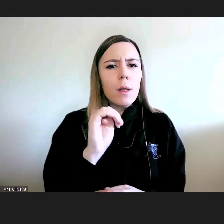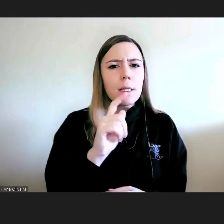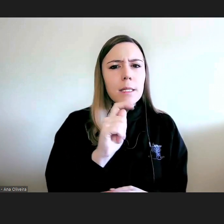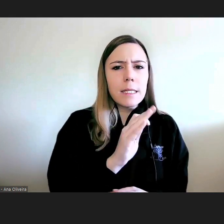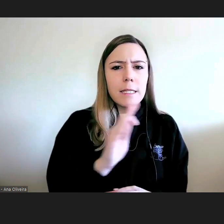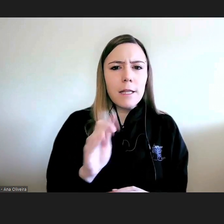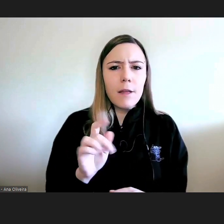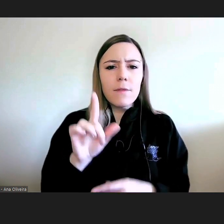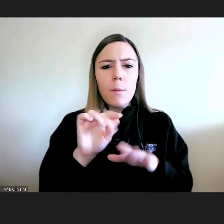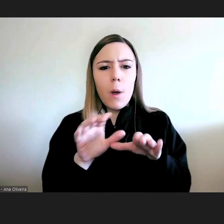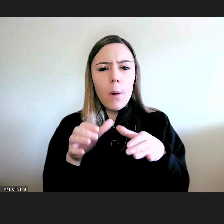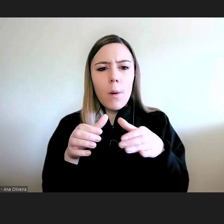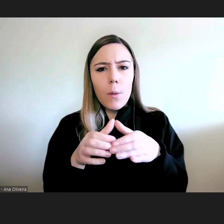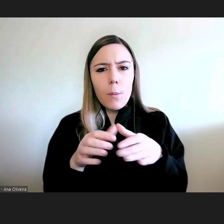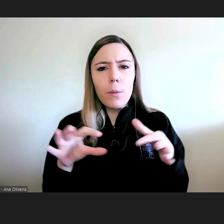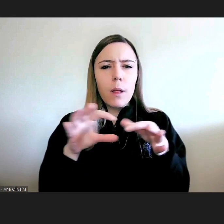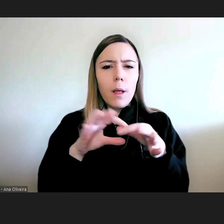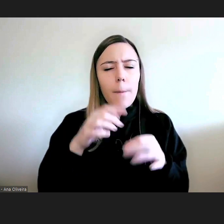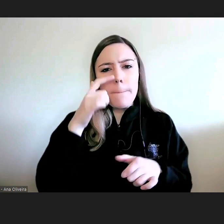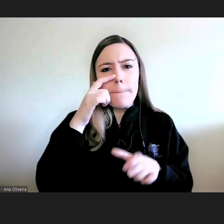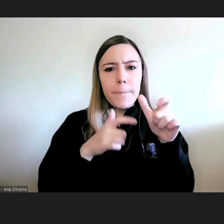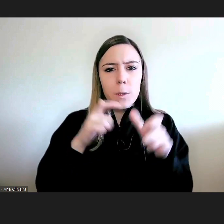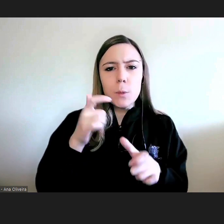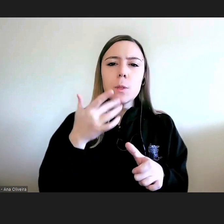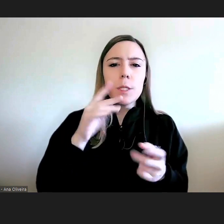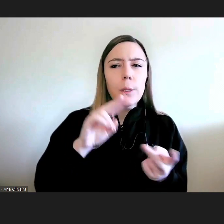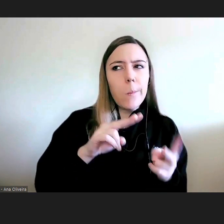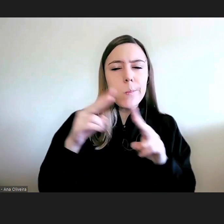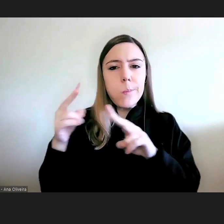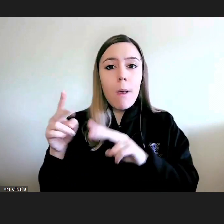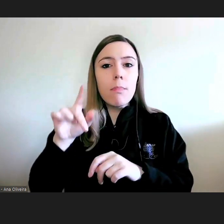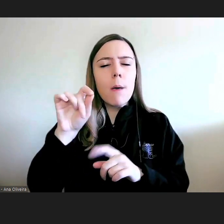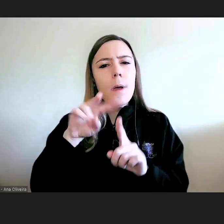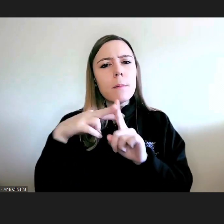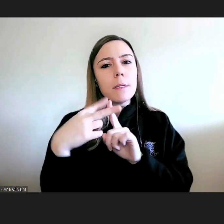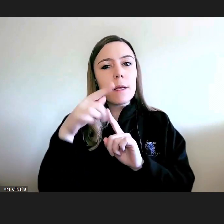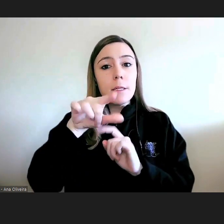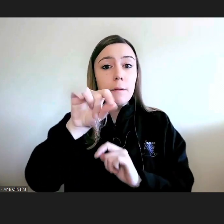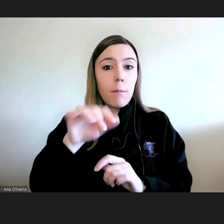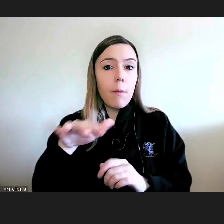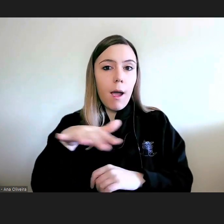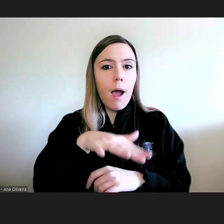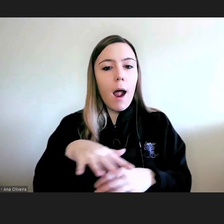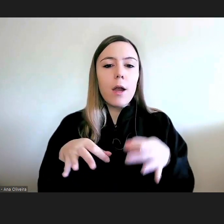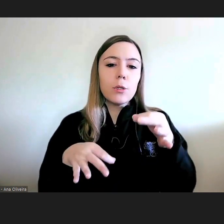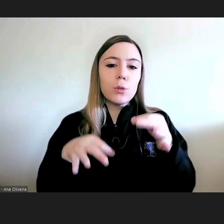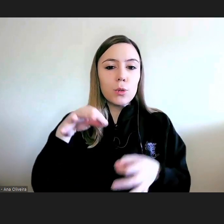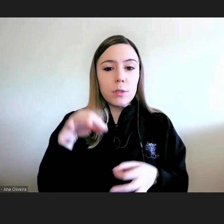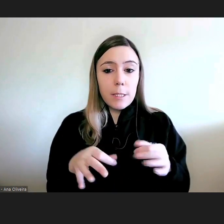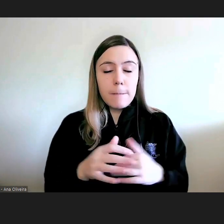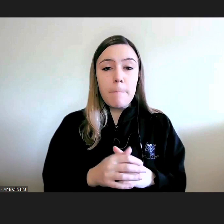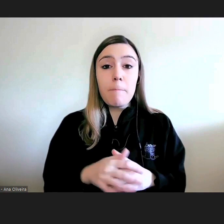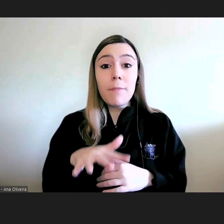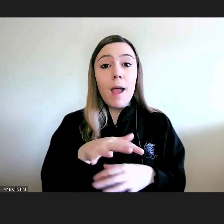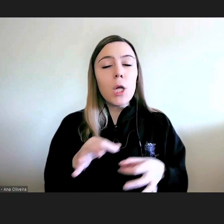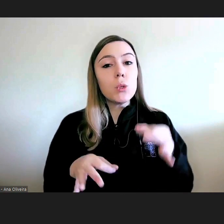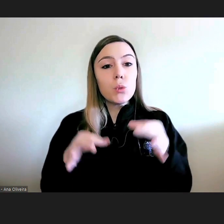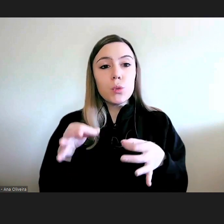Alto Comissariado para as Migrações, e, portanto, esta perspetiva também é da Provedoria de Justiça. A Provedoria de Justiça, com